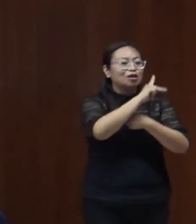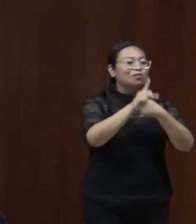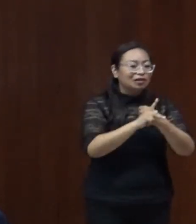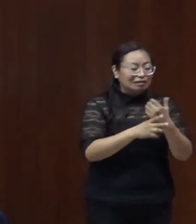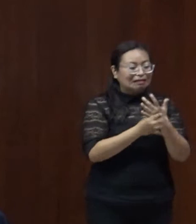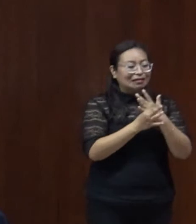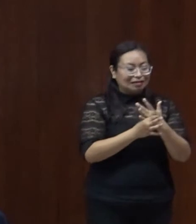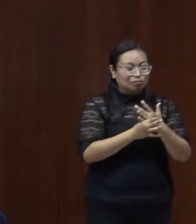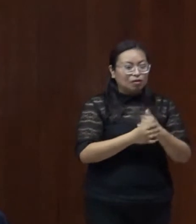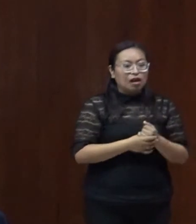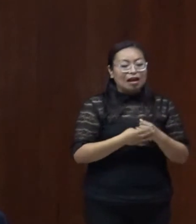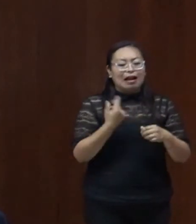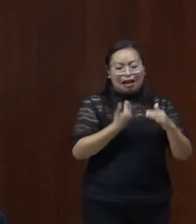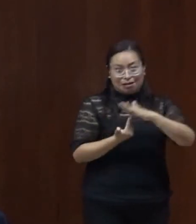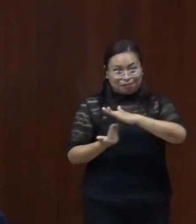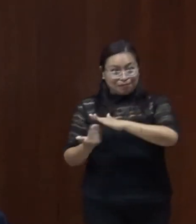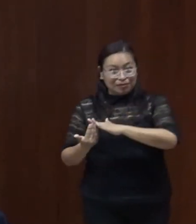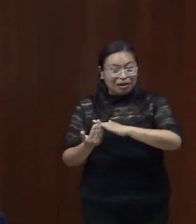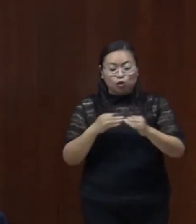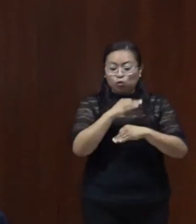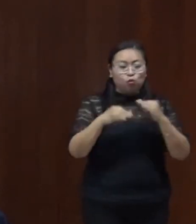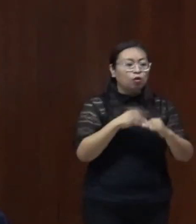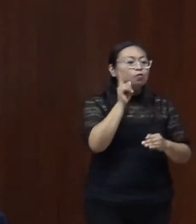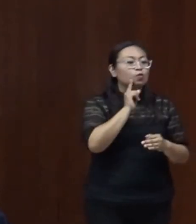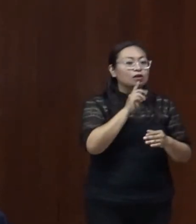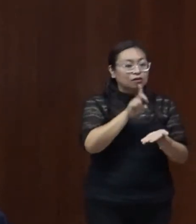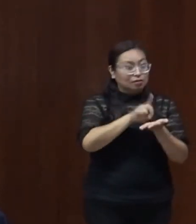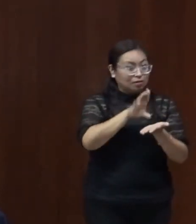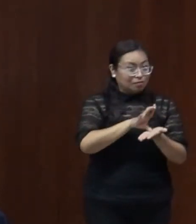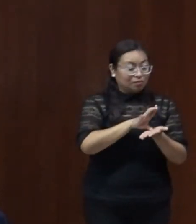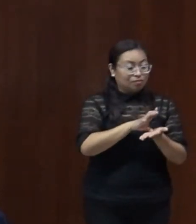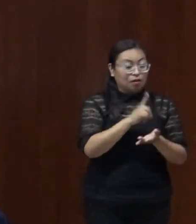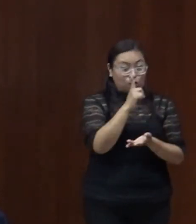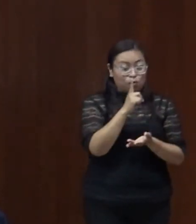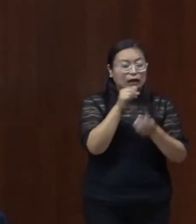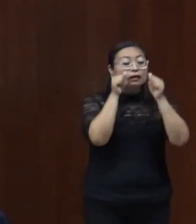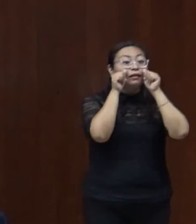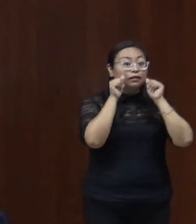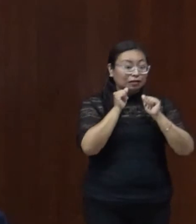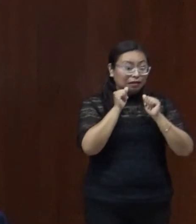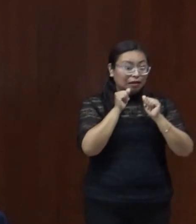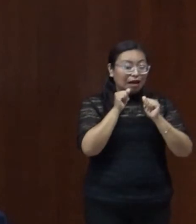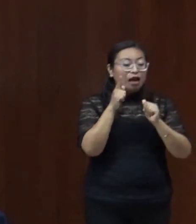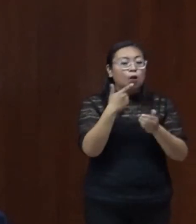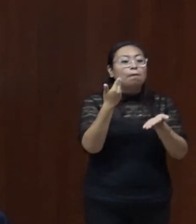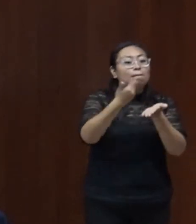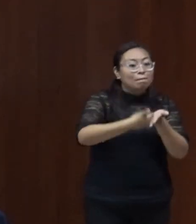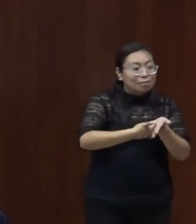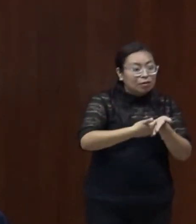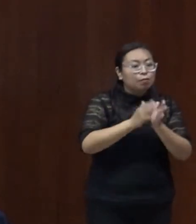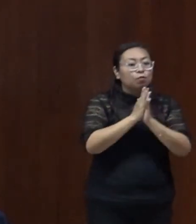donde las ponentes eran mujeres con discapacidad y una de ellas era ciega y pidió al público